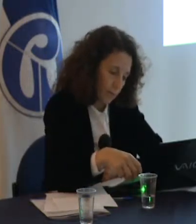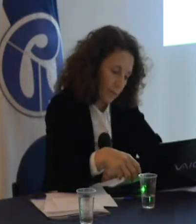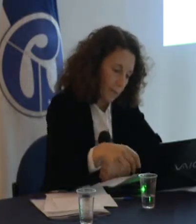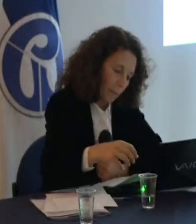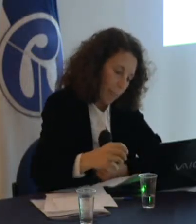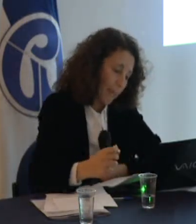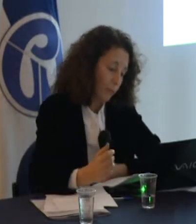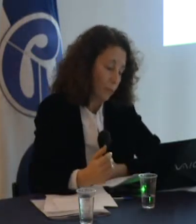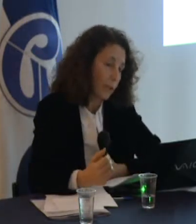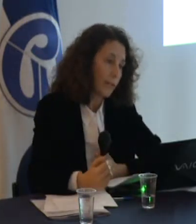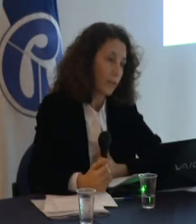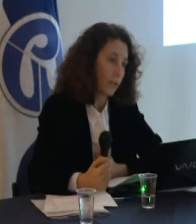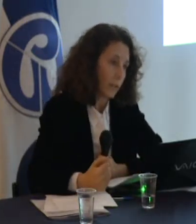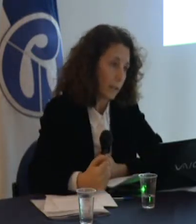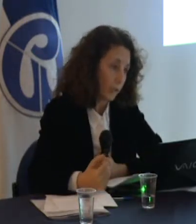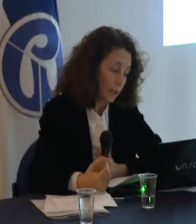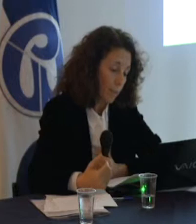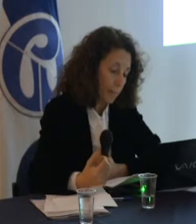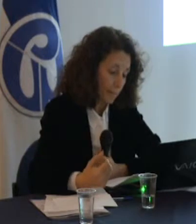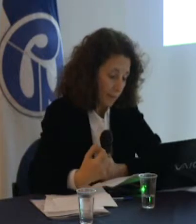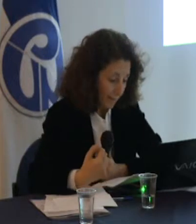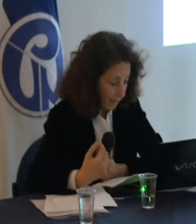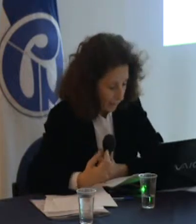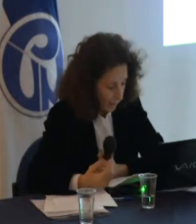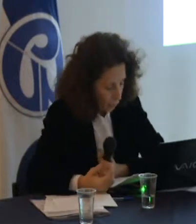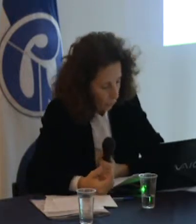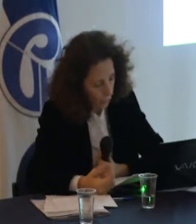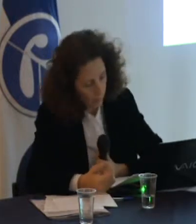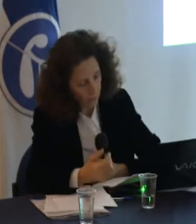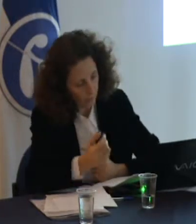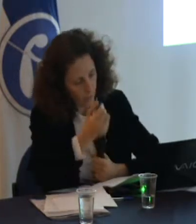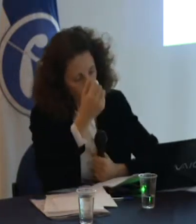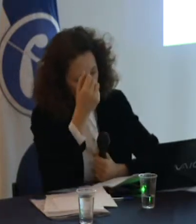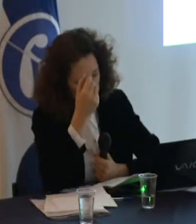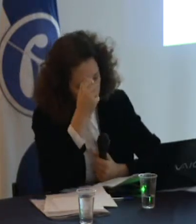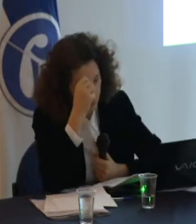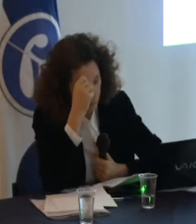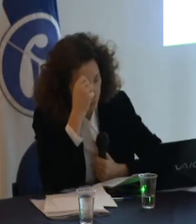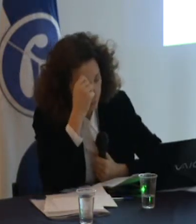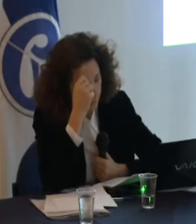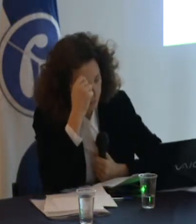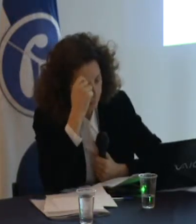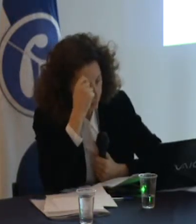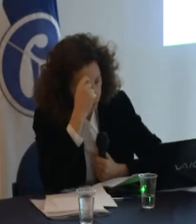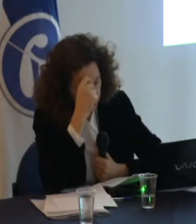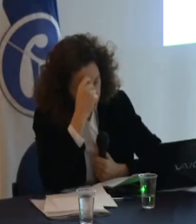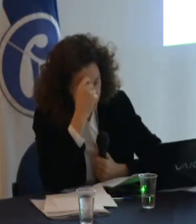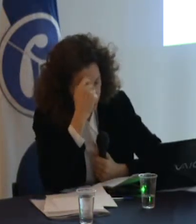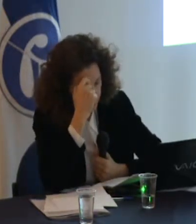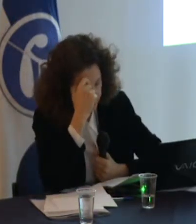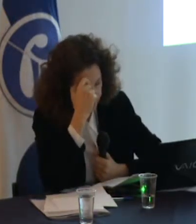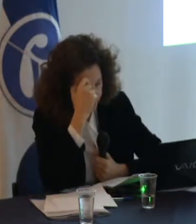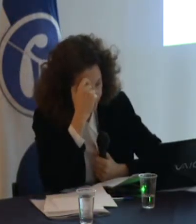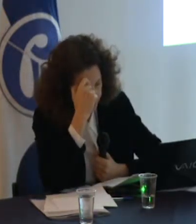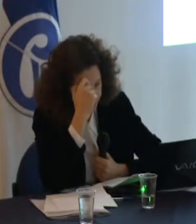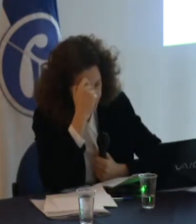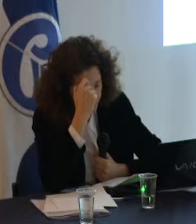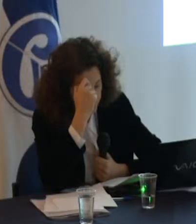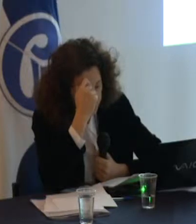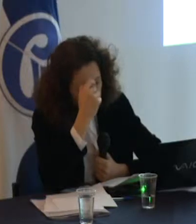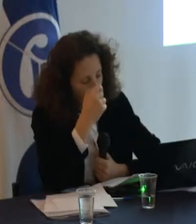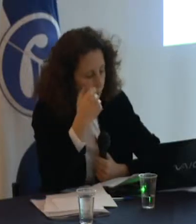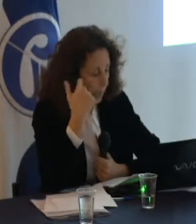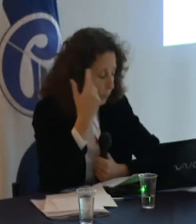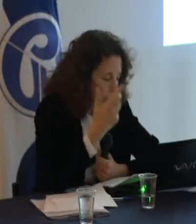pertenencia es un derecho y por otra parte da derechos el derecho a la participación ciudadana